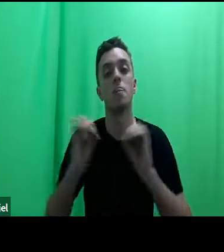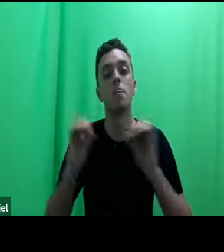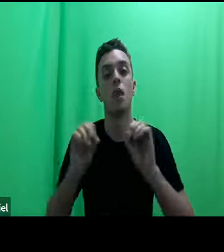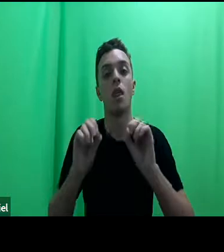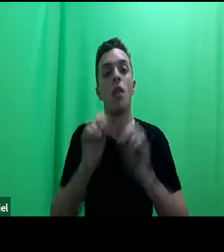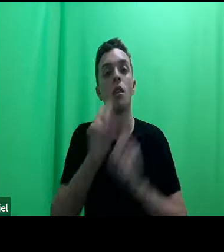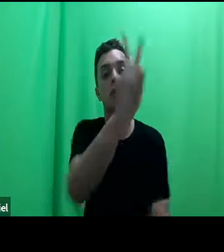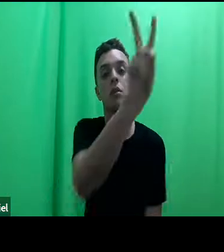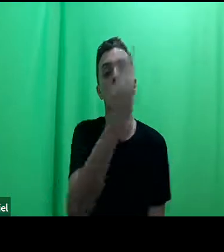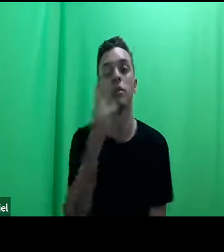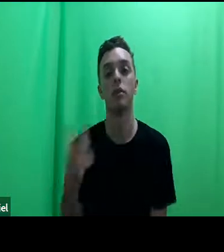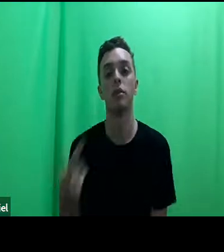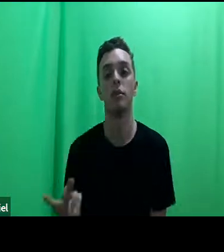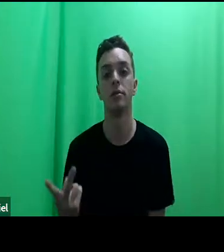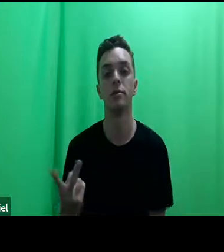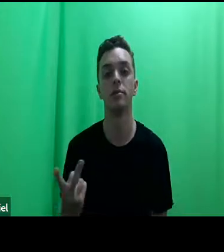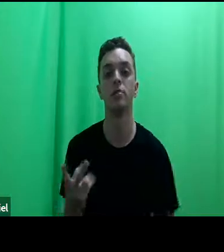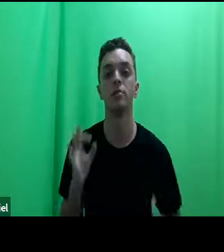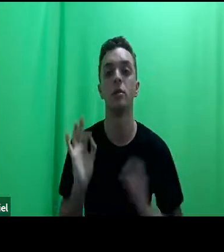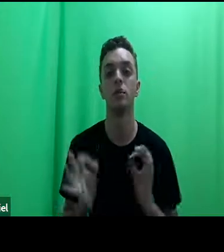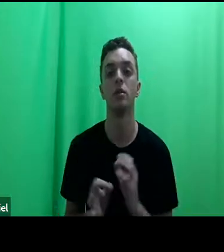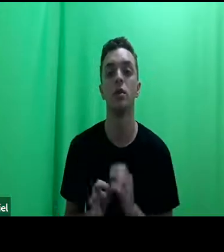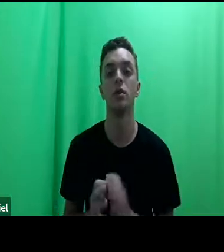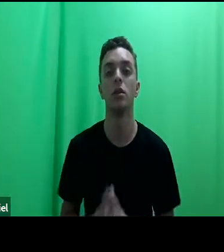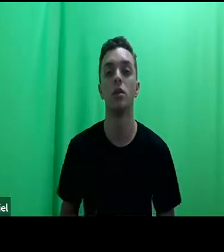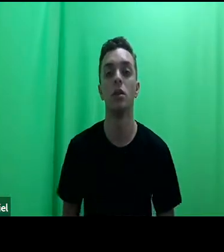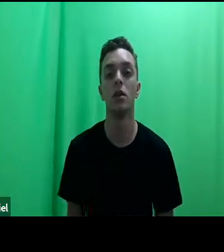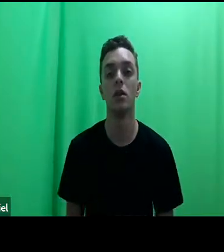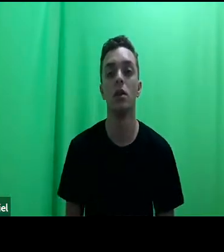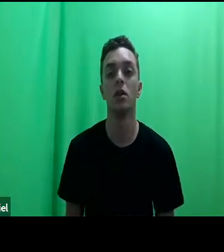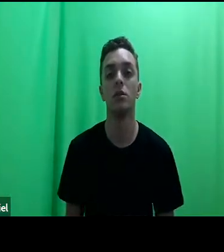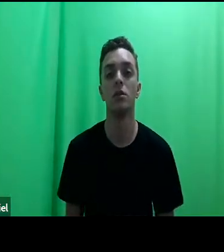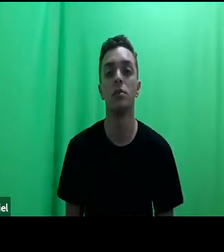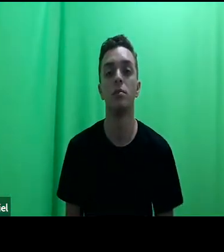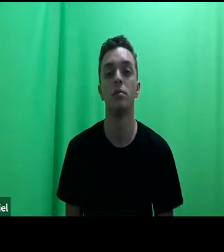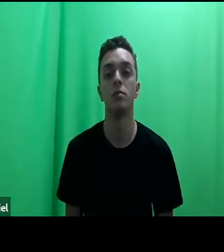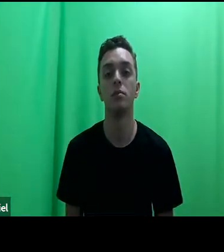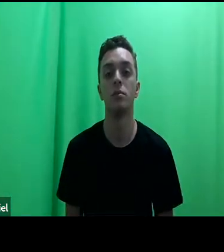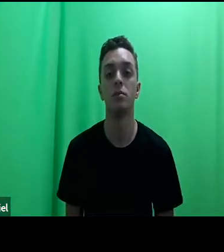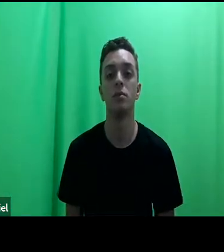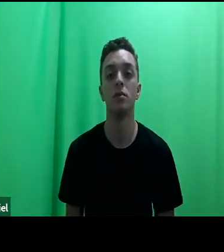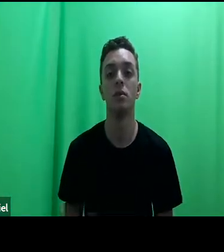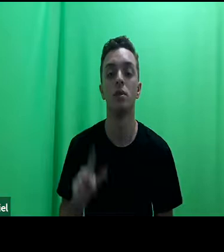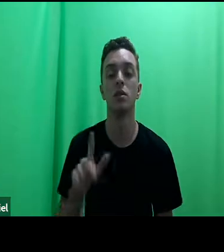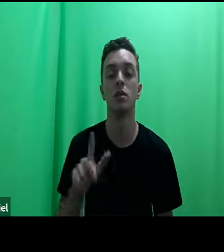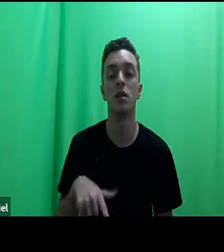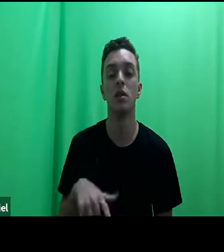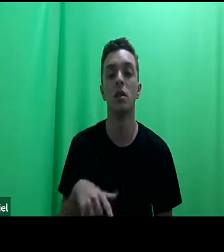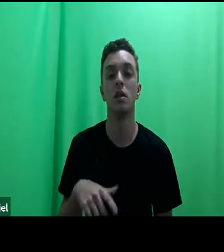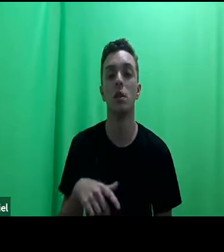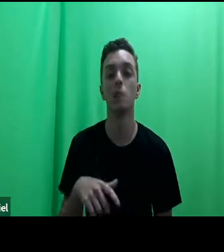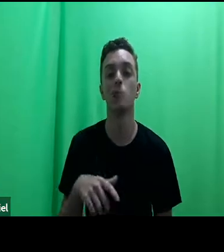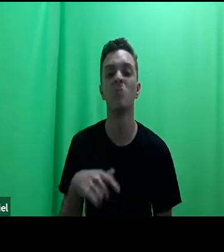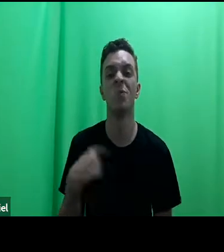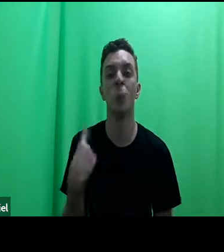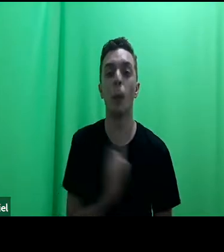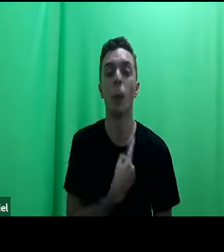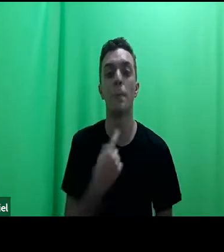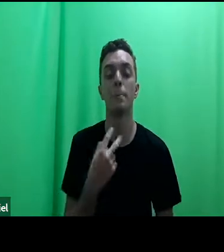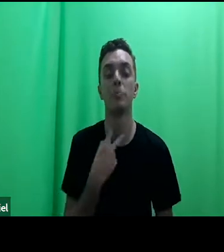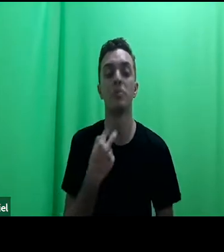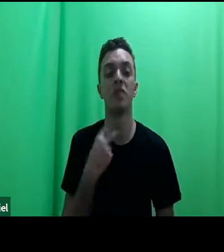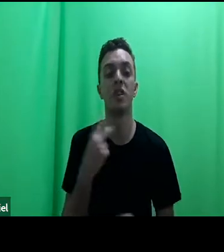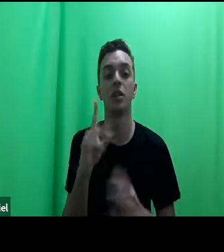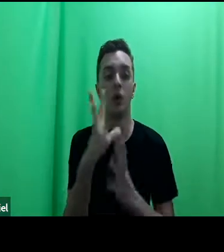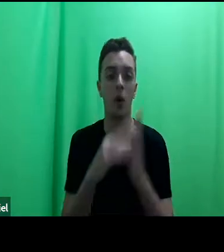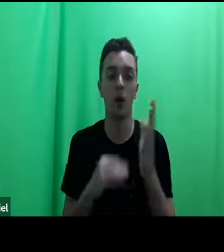como usando aqui um termo de Sally Angle-Marie que aborda a vernacularização dos direitos humanos.